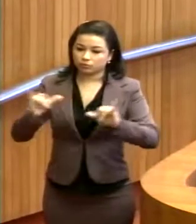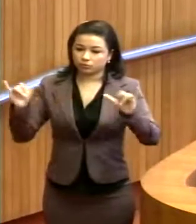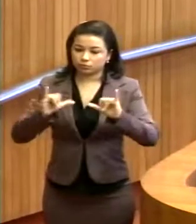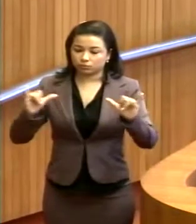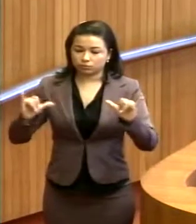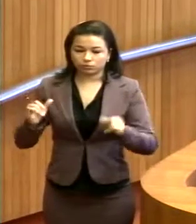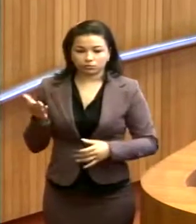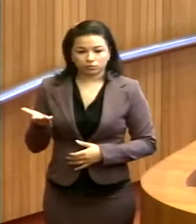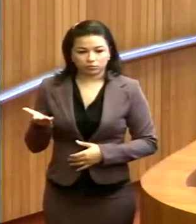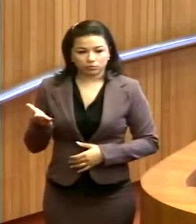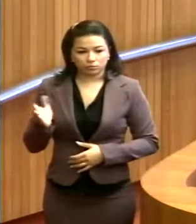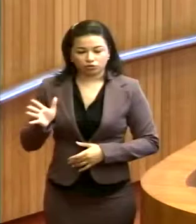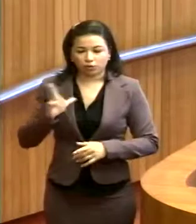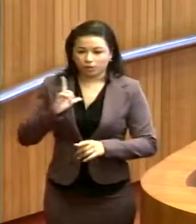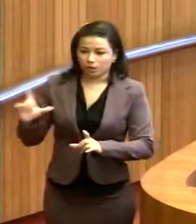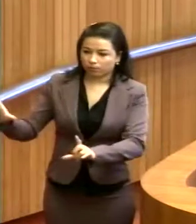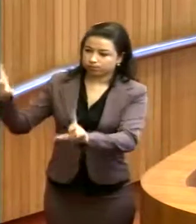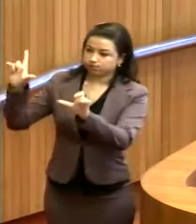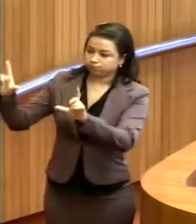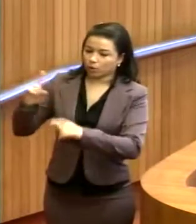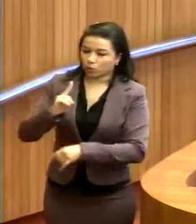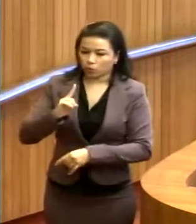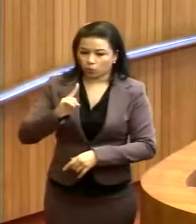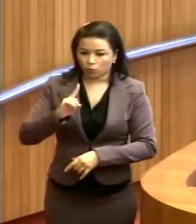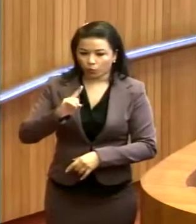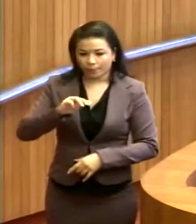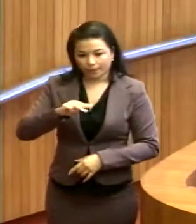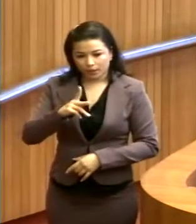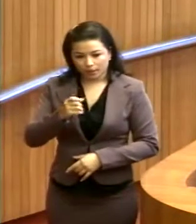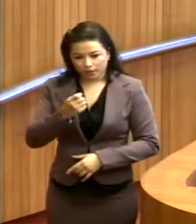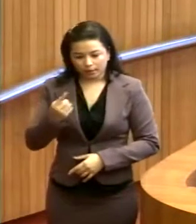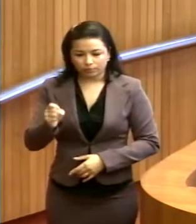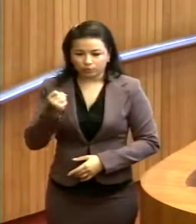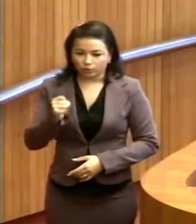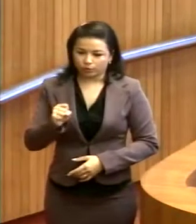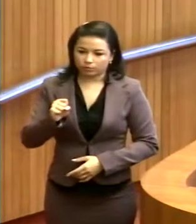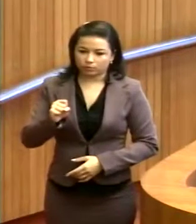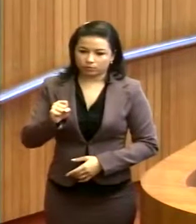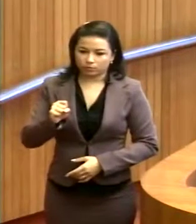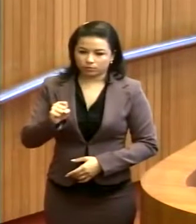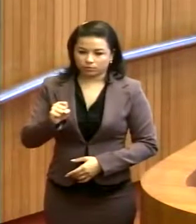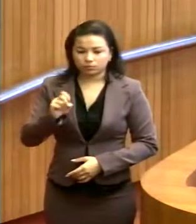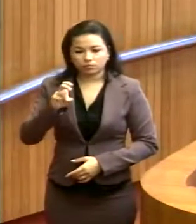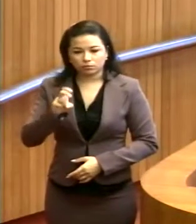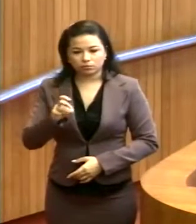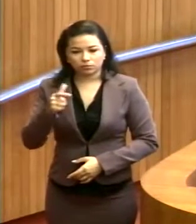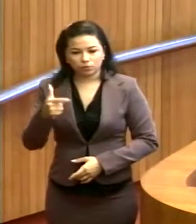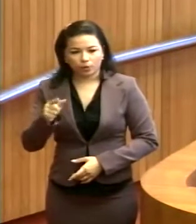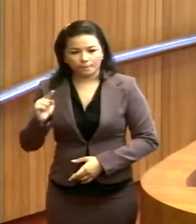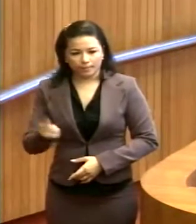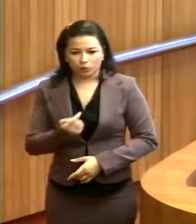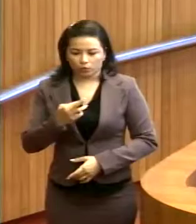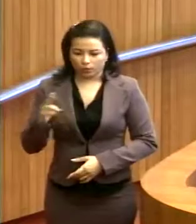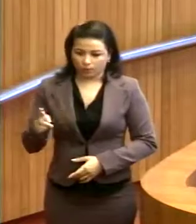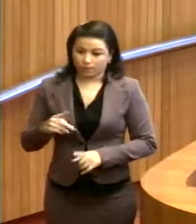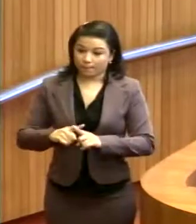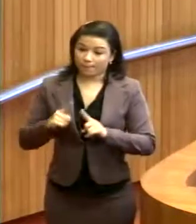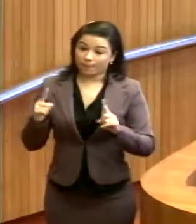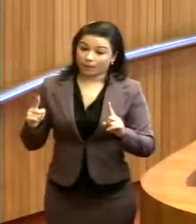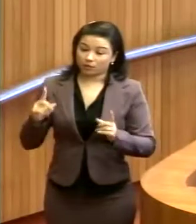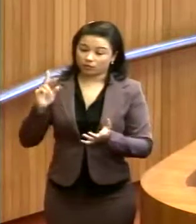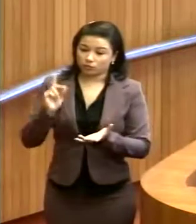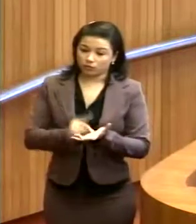placa fixada é de R.852.000. No